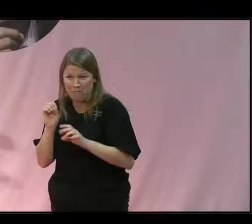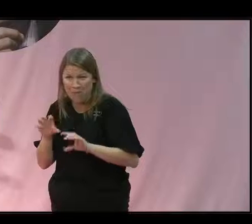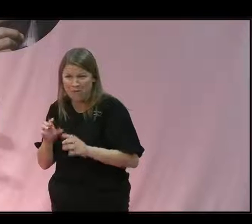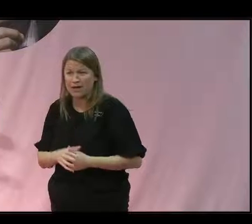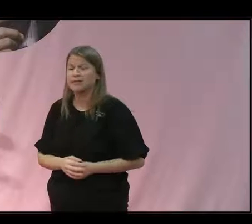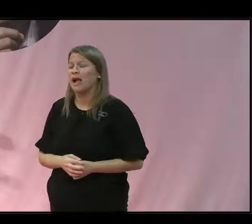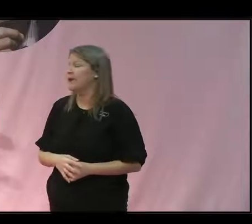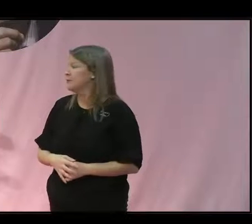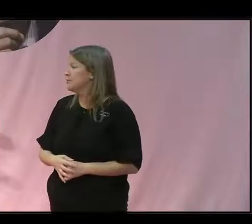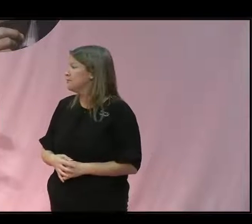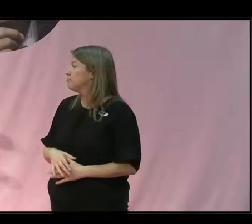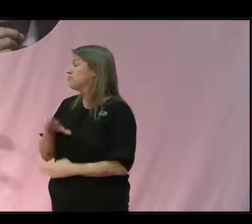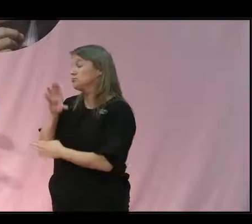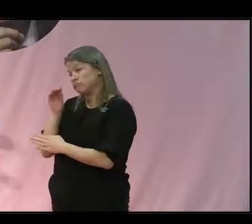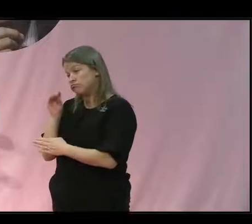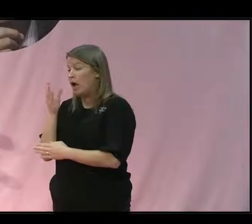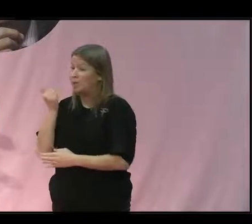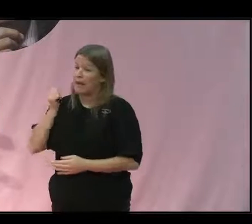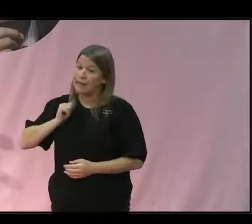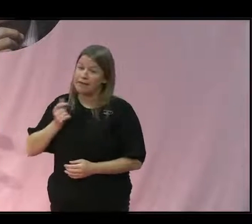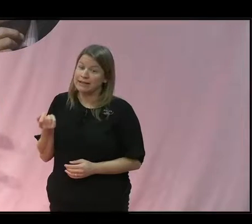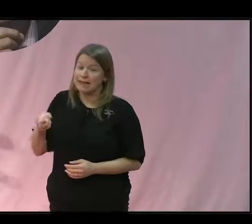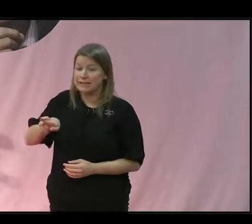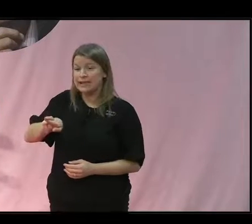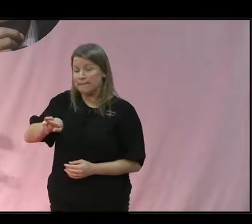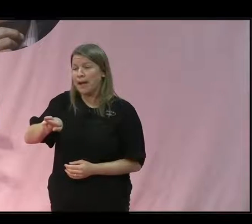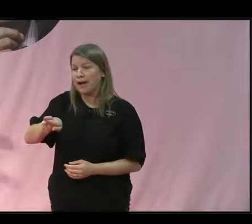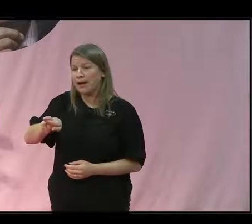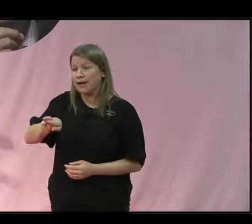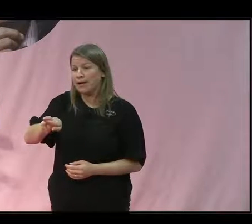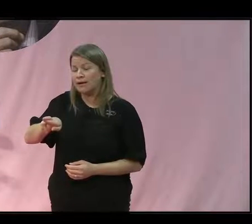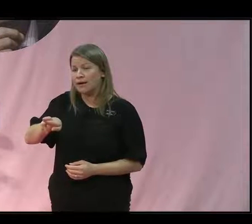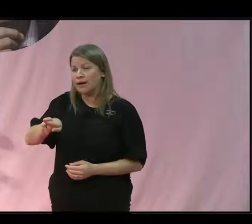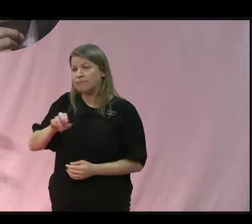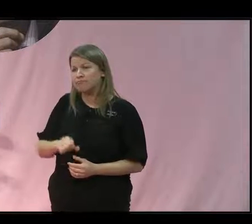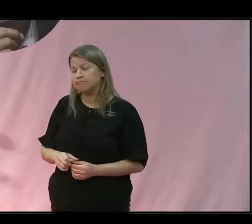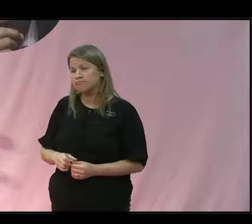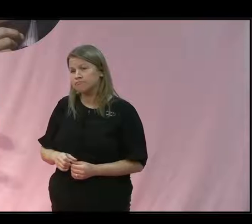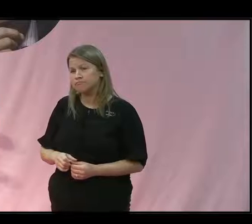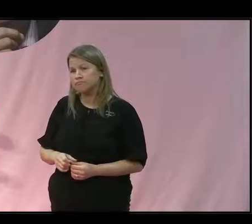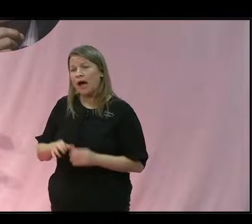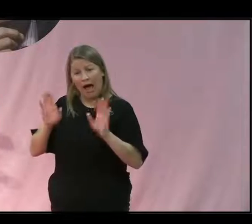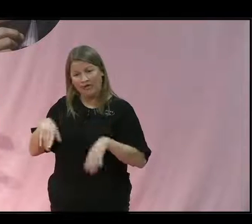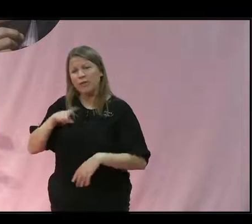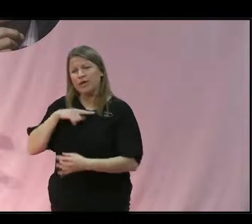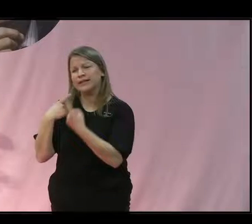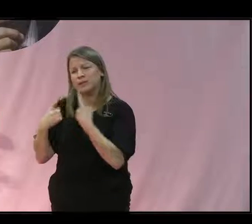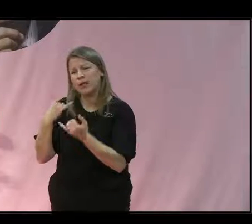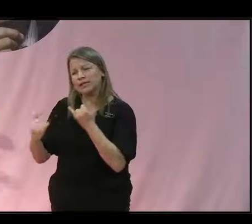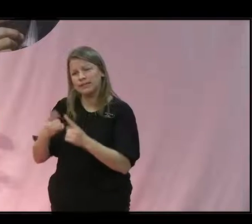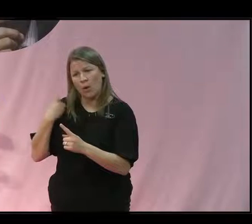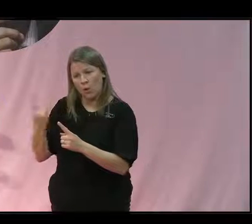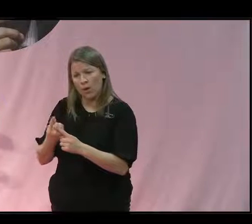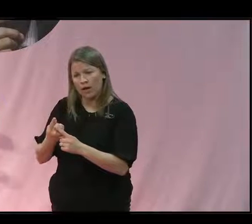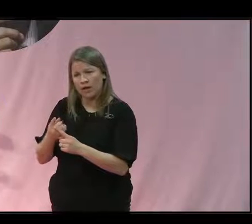Ja, det man skulle kunna använda sig av till exempel är ju, det har varit något som har diskuterats mycket de senaste åren, är ju att man håller